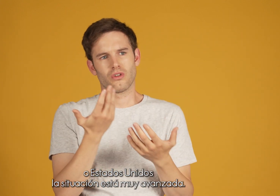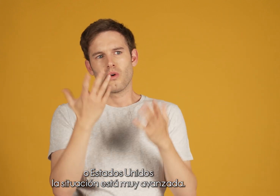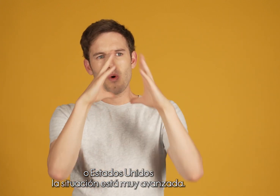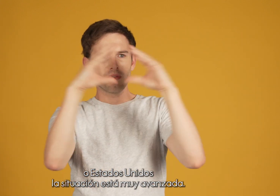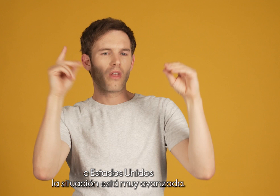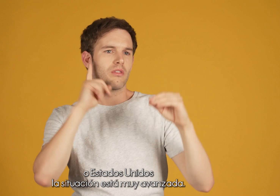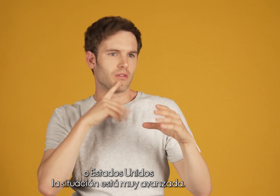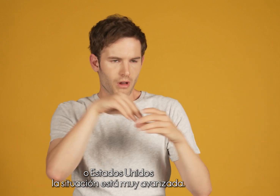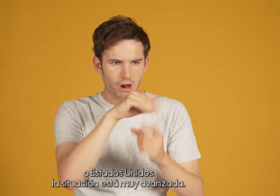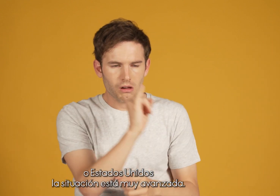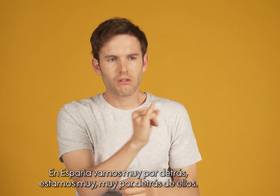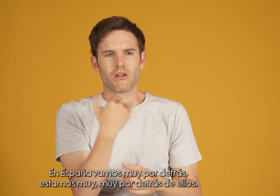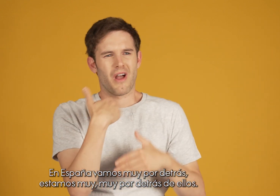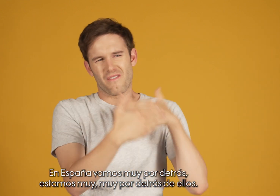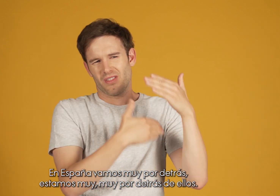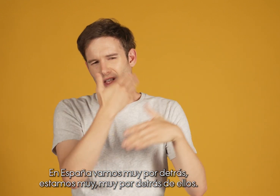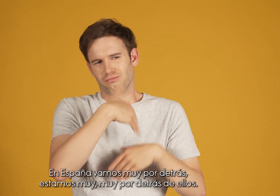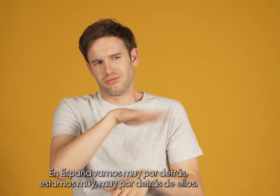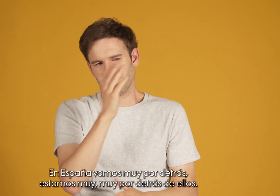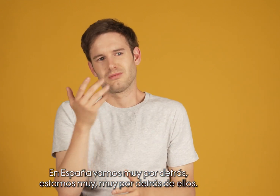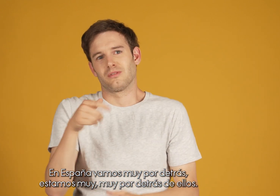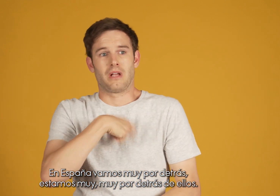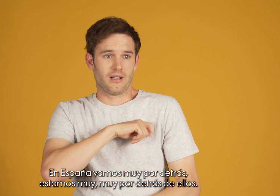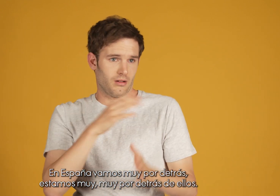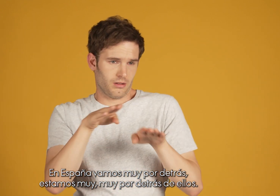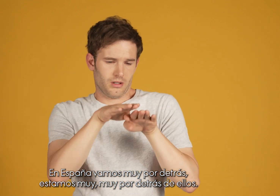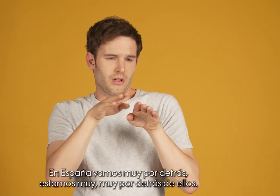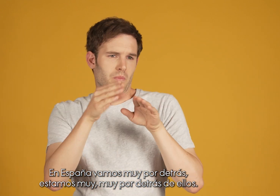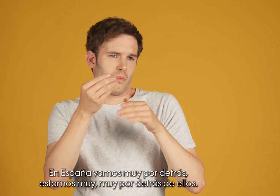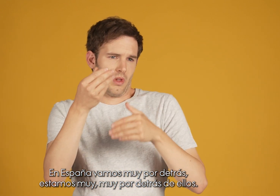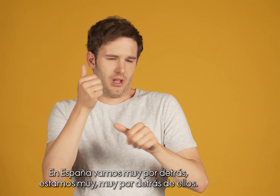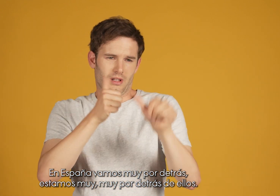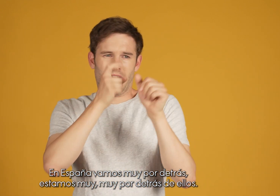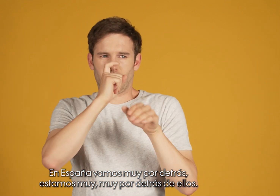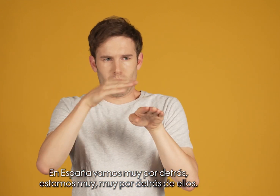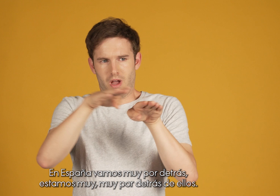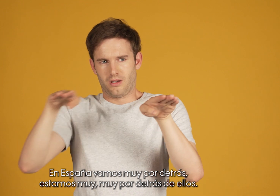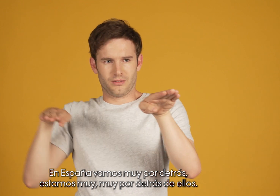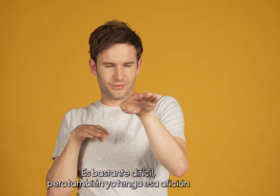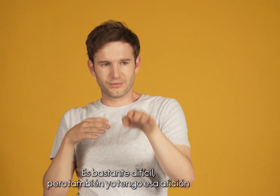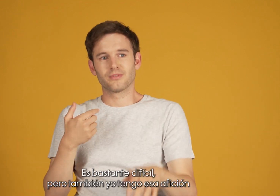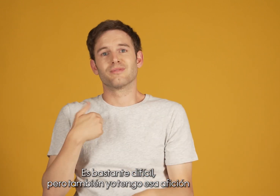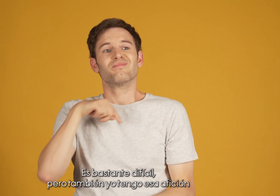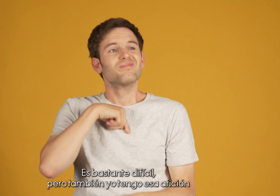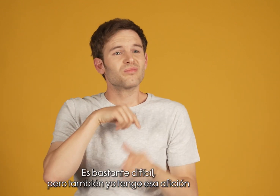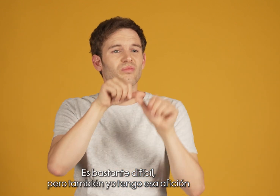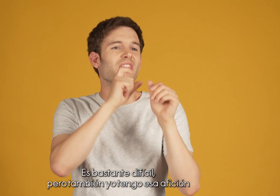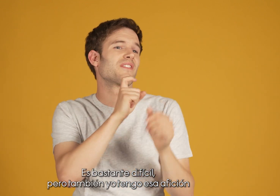la situación está muy avanzada. En España vamos muy por detrás. Estamos muy por detrás de ellos. Es bastante difícil, pero